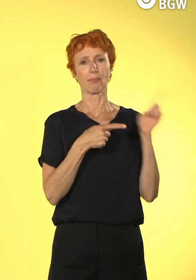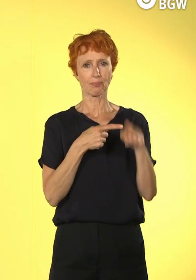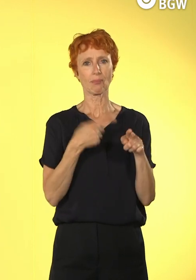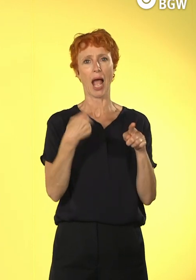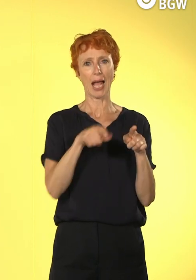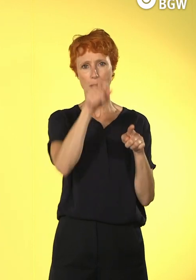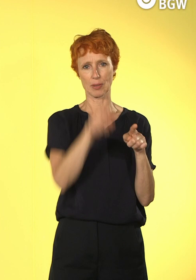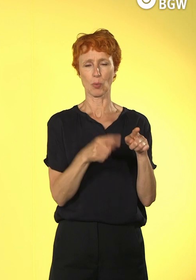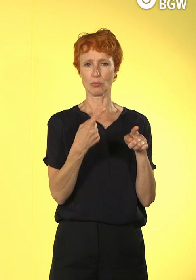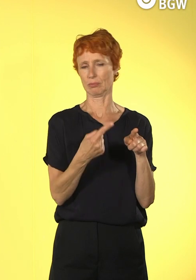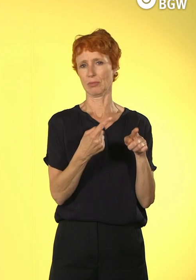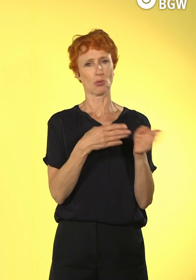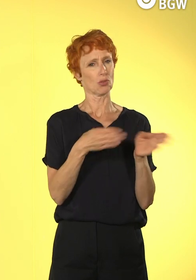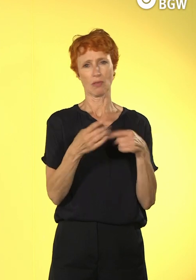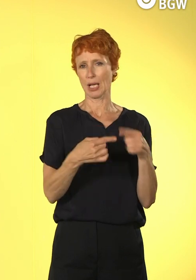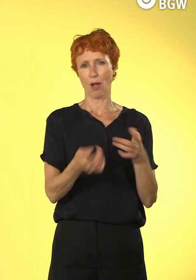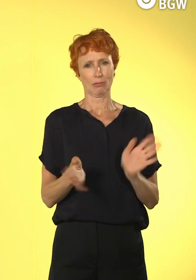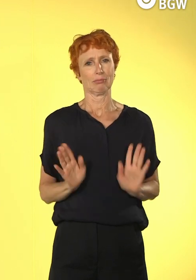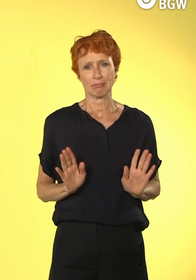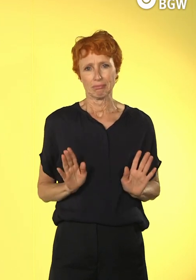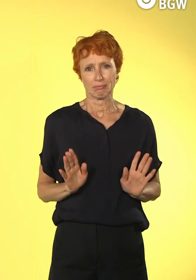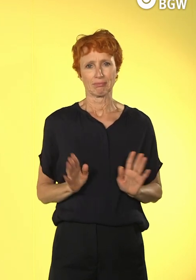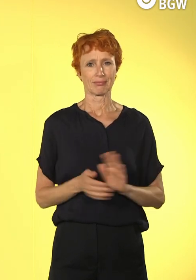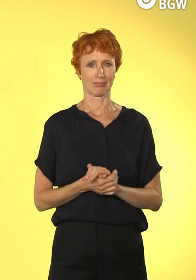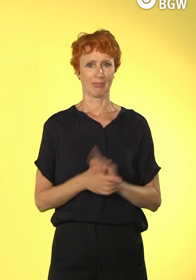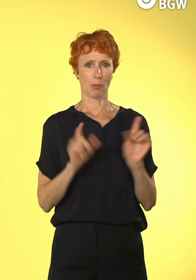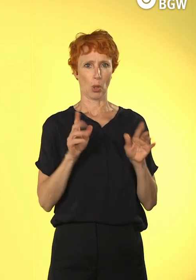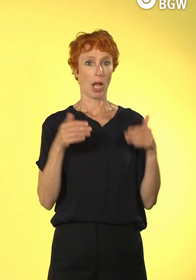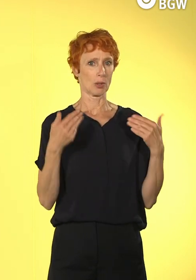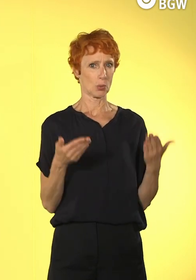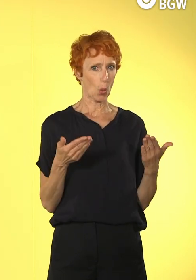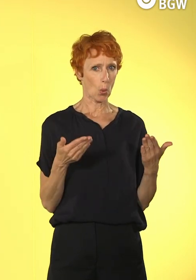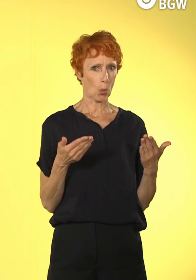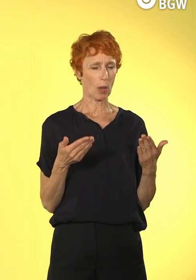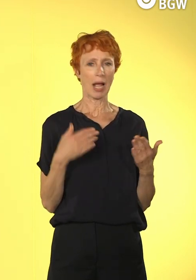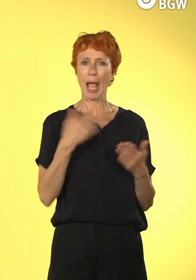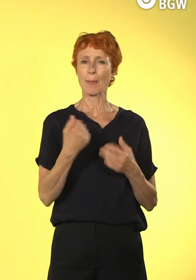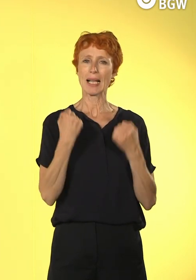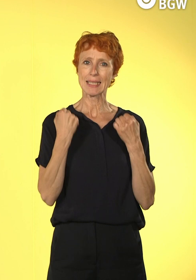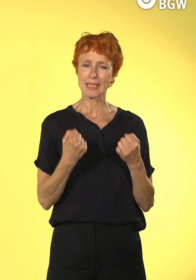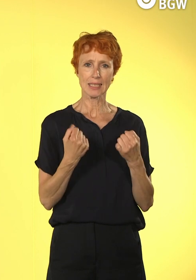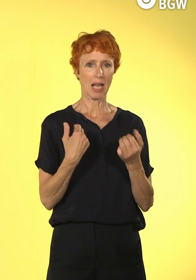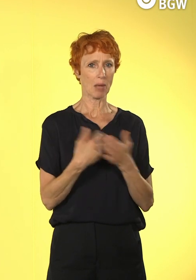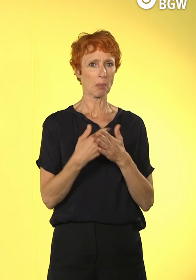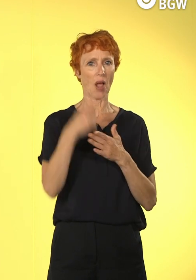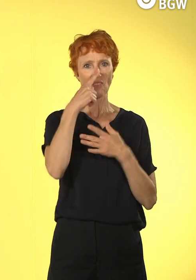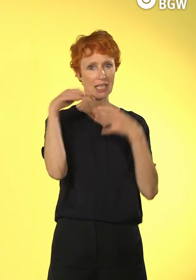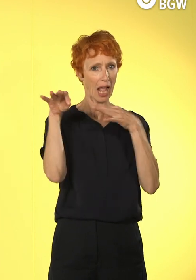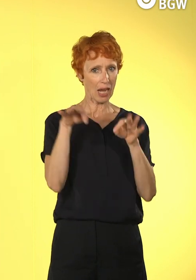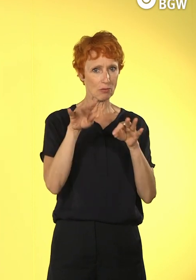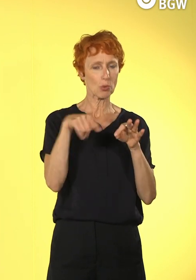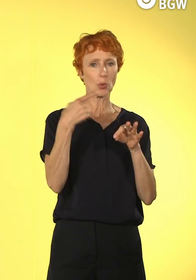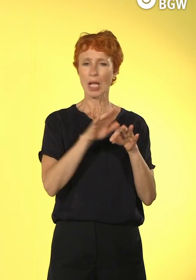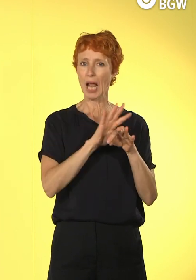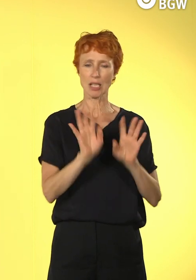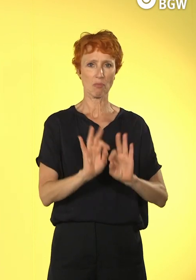Hose gegangen. Was ich damit sagen will, da gibt es keinen Weg der Garantie, dass man so eine Veränderung perfekt steuert und den Königsweg